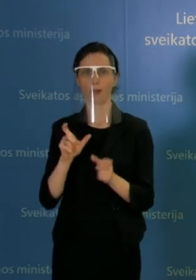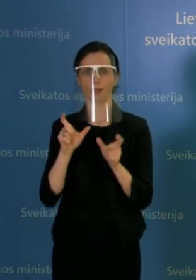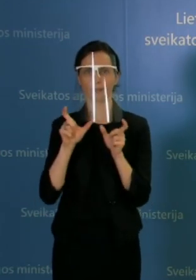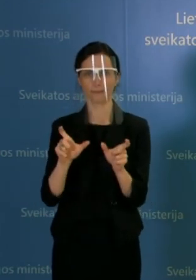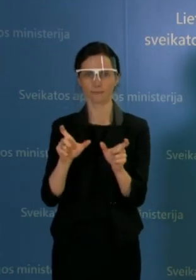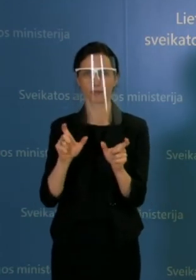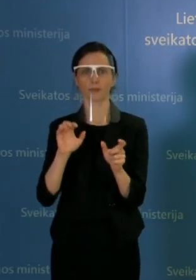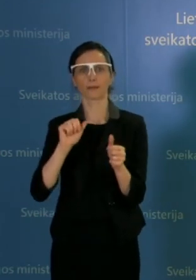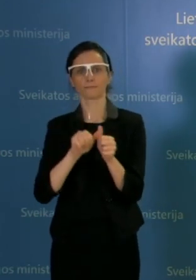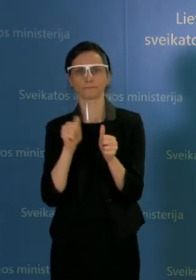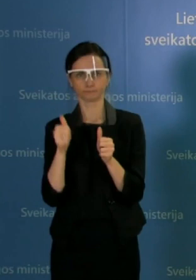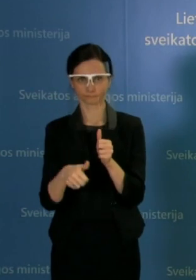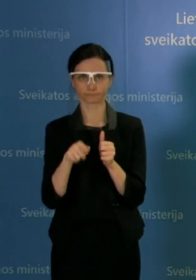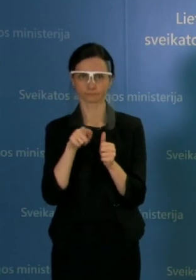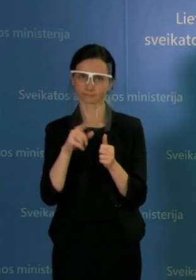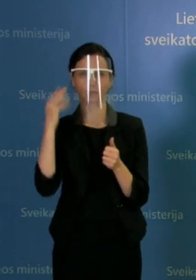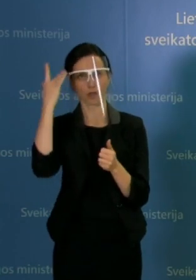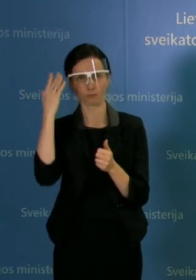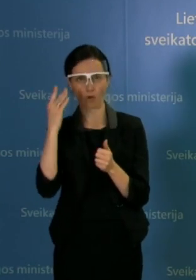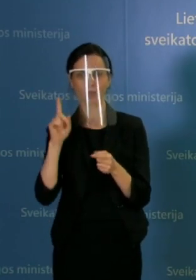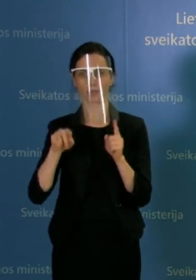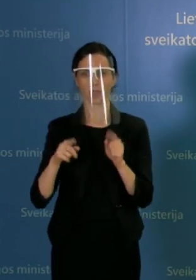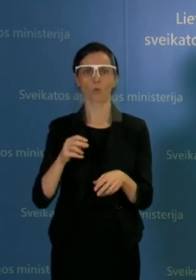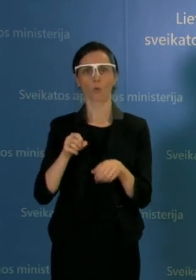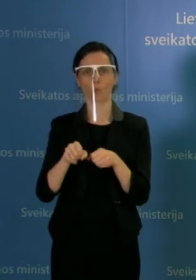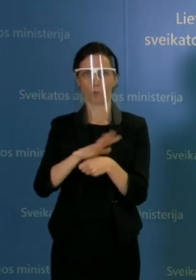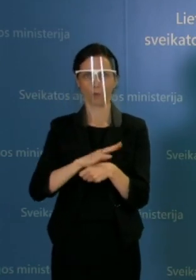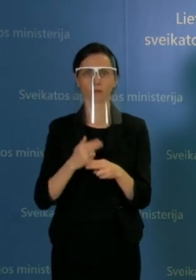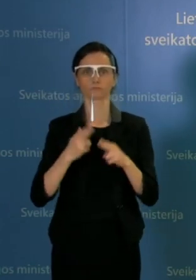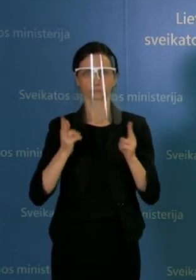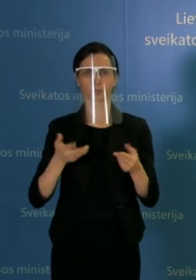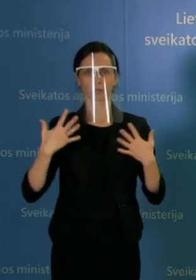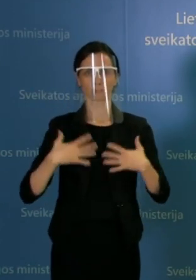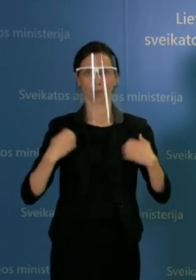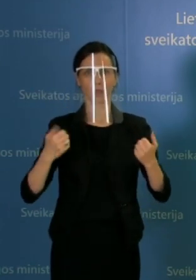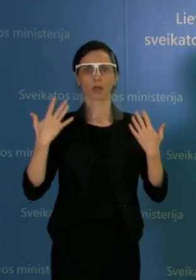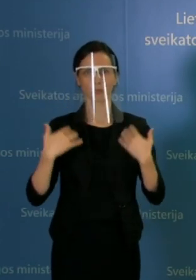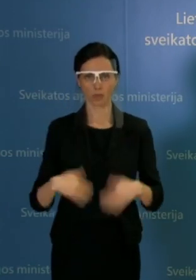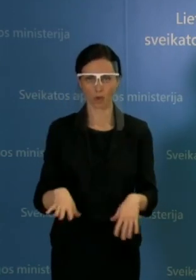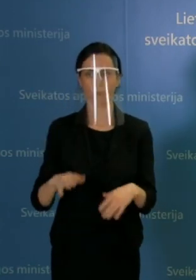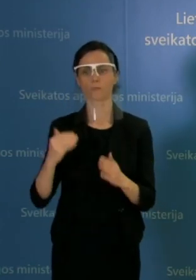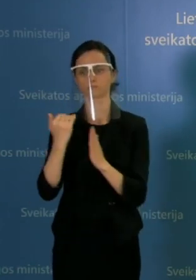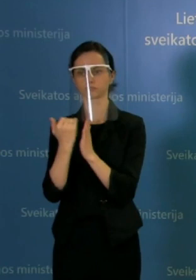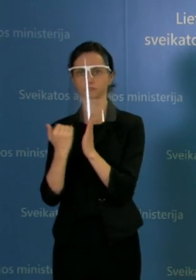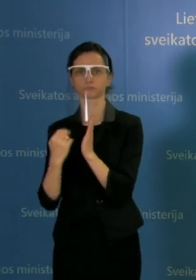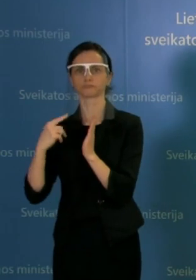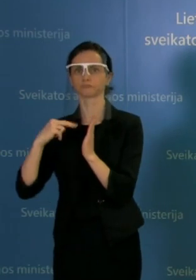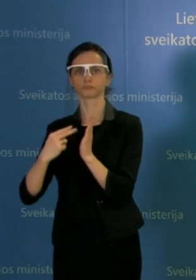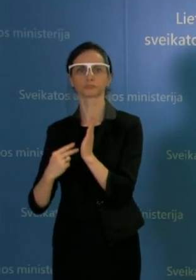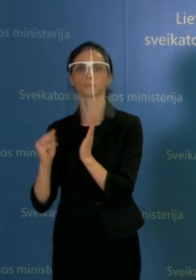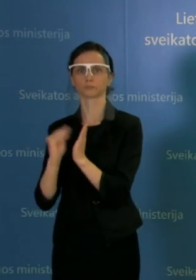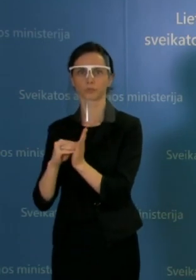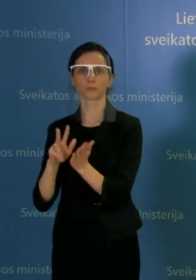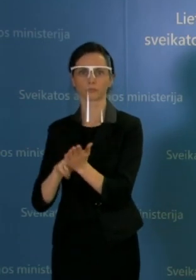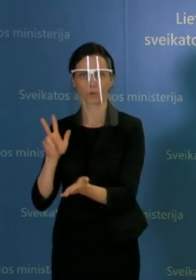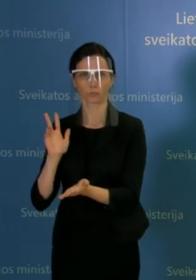išimčių, tiem, kurie persarga covidinę ligą. Ir tose išimtise bus nustatoma,